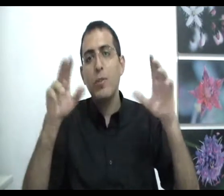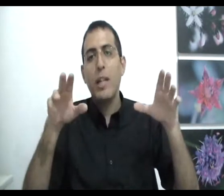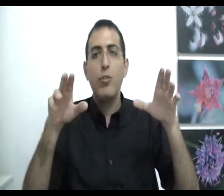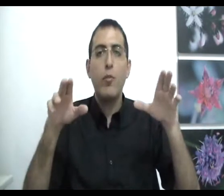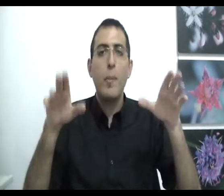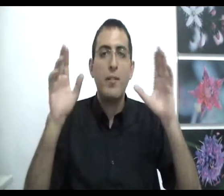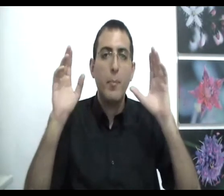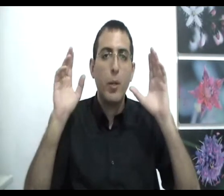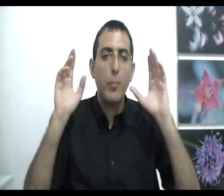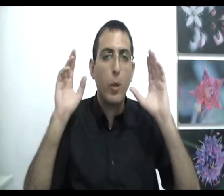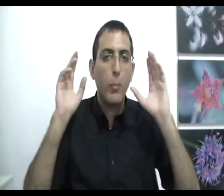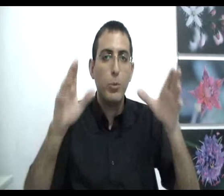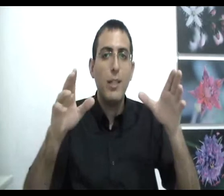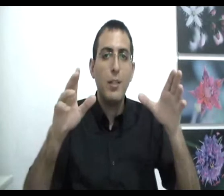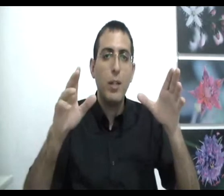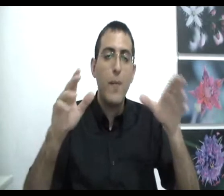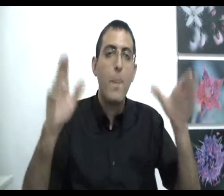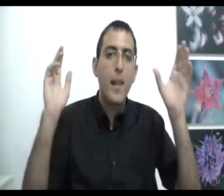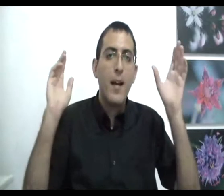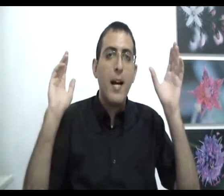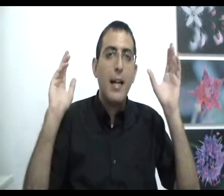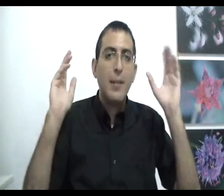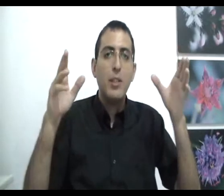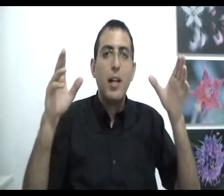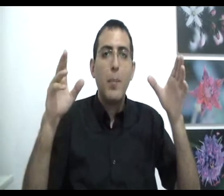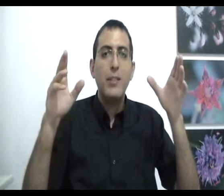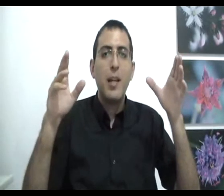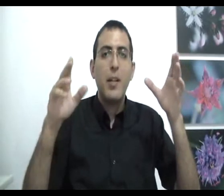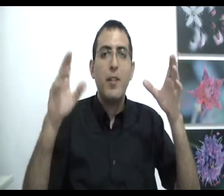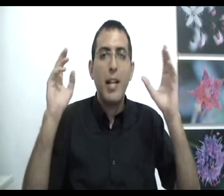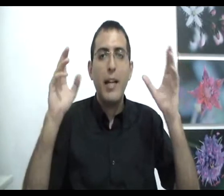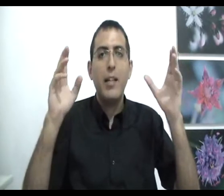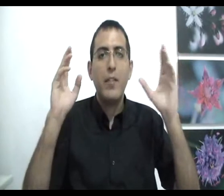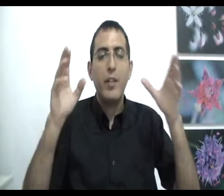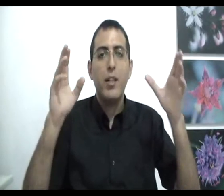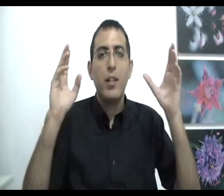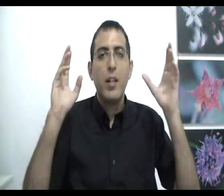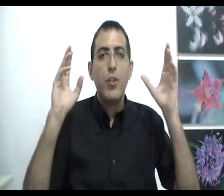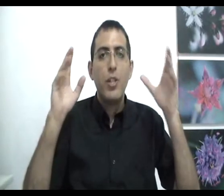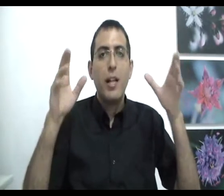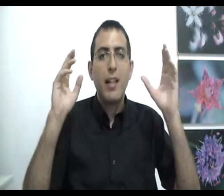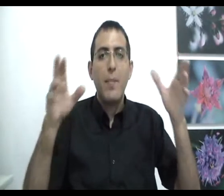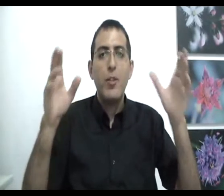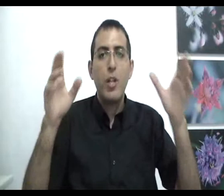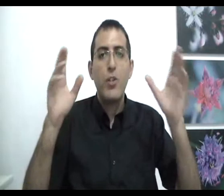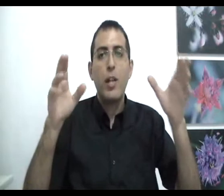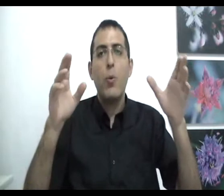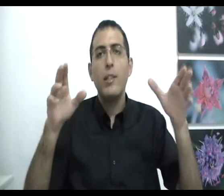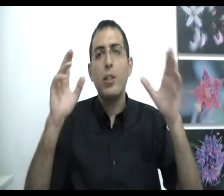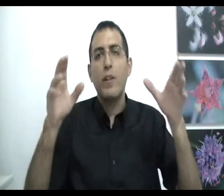ותרגיש טוב באמת ובשורה הת trusted האדם צריך לחפש את האמת וללכת לפי שיטת האמת שיהיה שיטה הרוחנית טובה